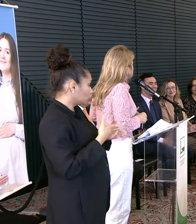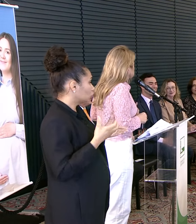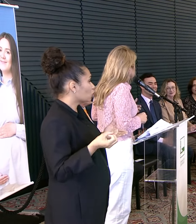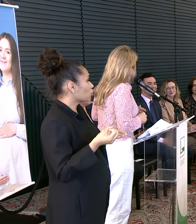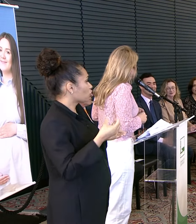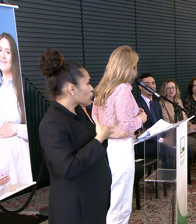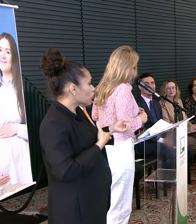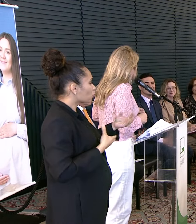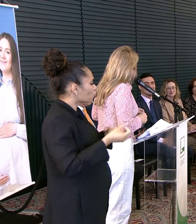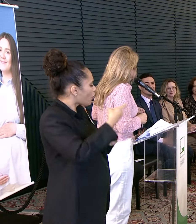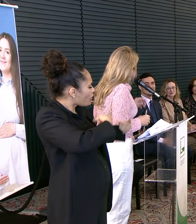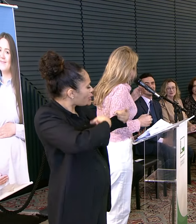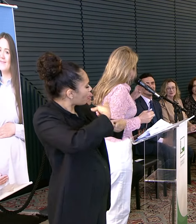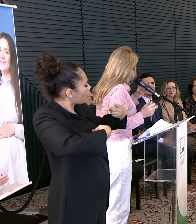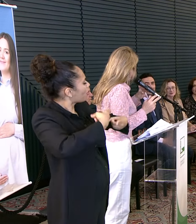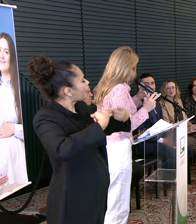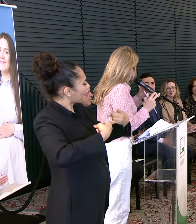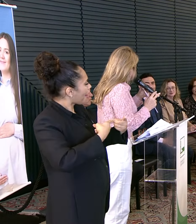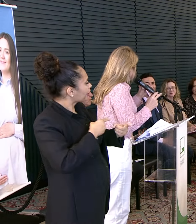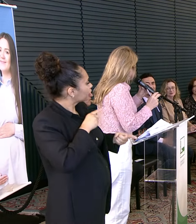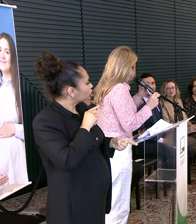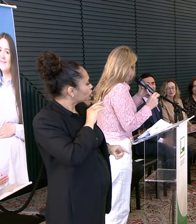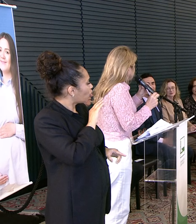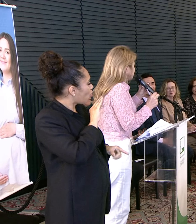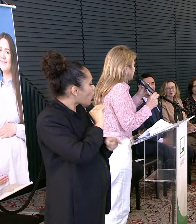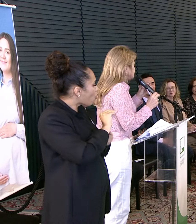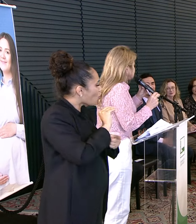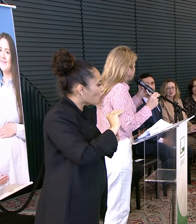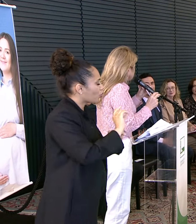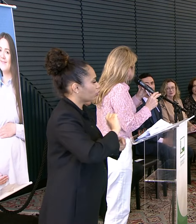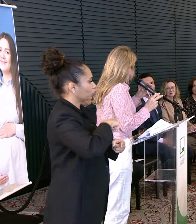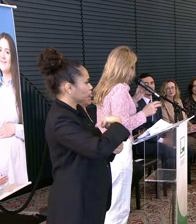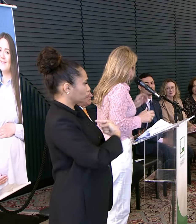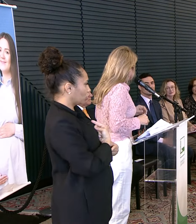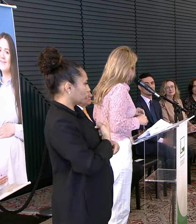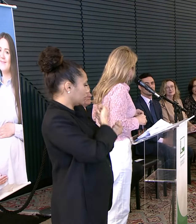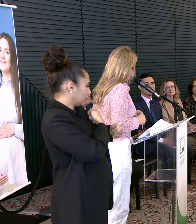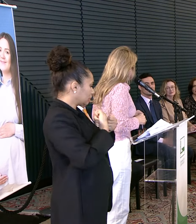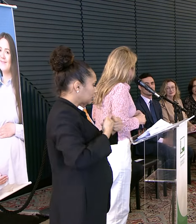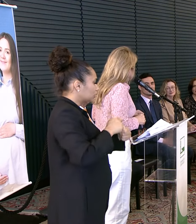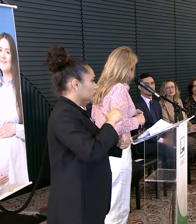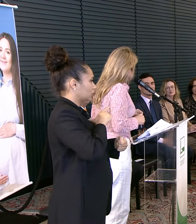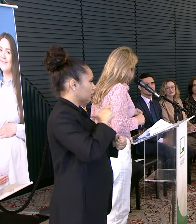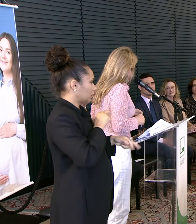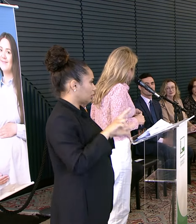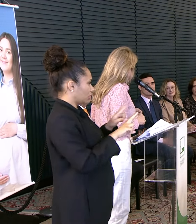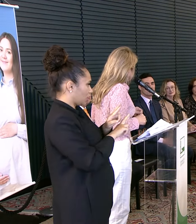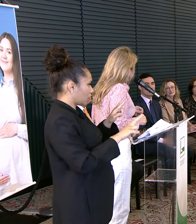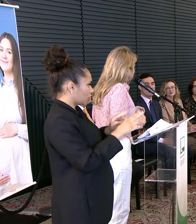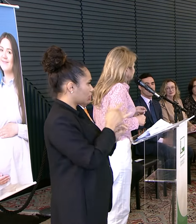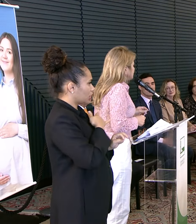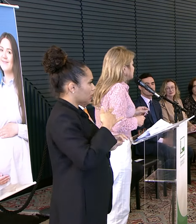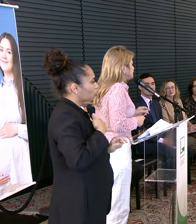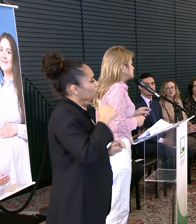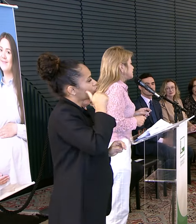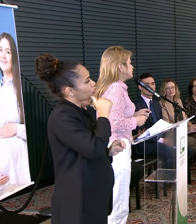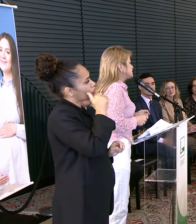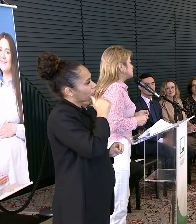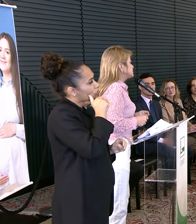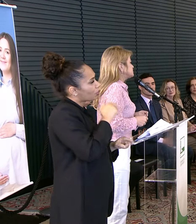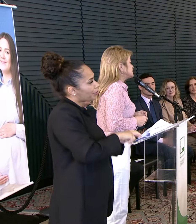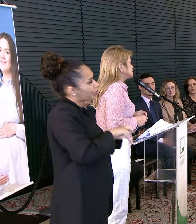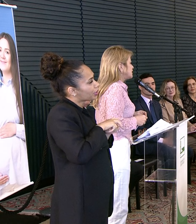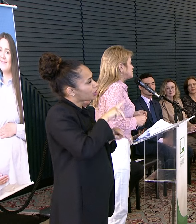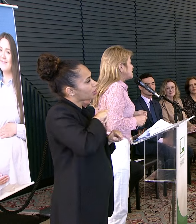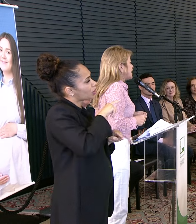legado As discussões E o cuidado Que todos nós Parlamentares Temos que ter Em relação A saúde da mulher E eu queria fazer Uma